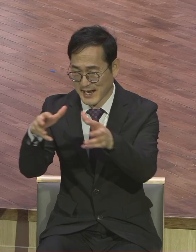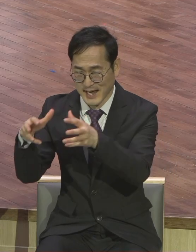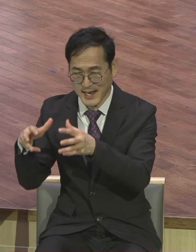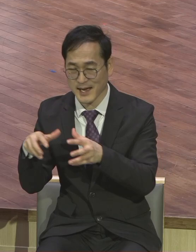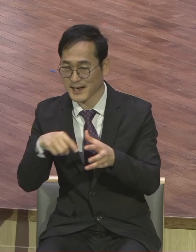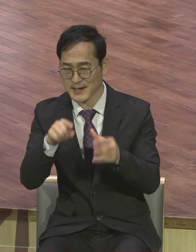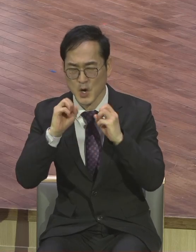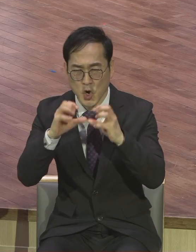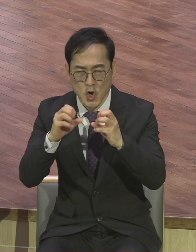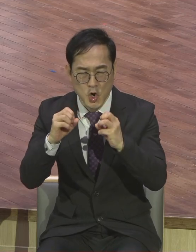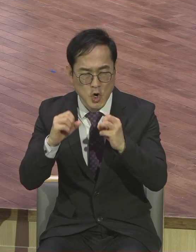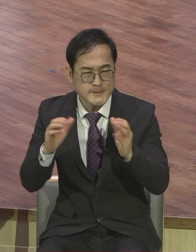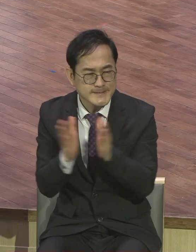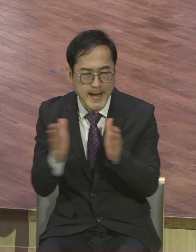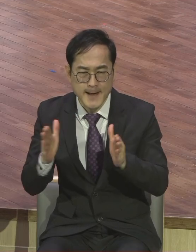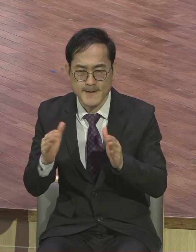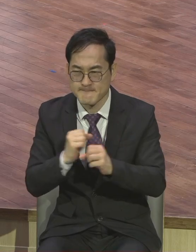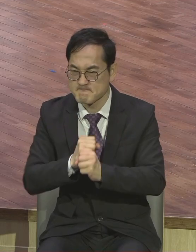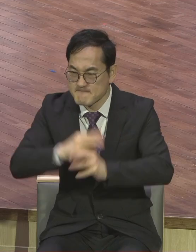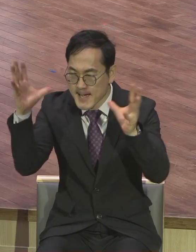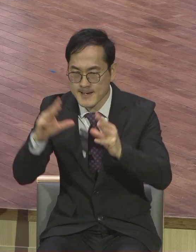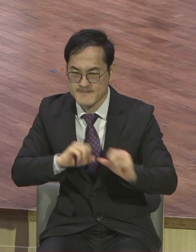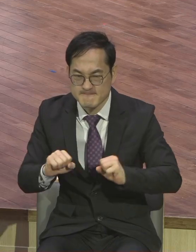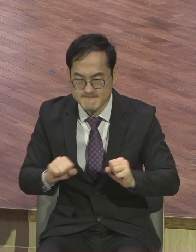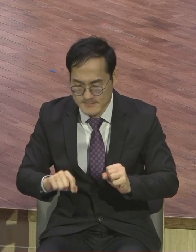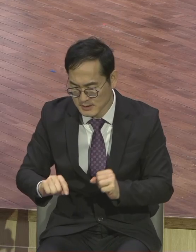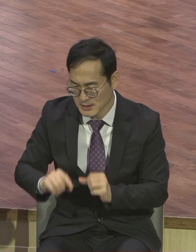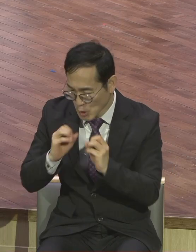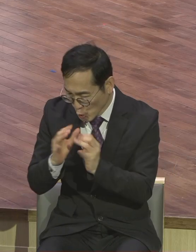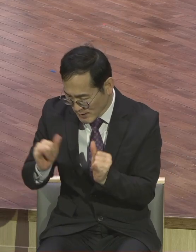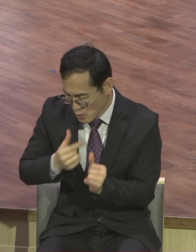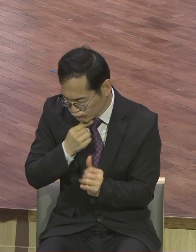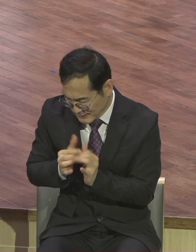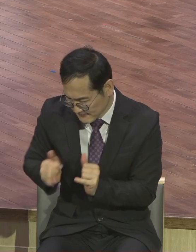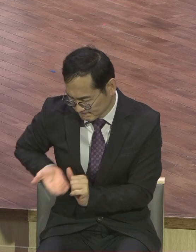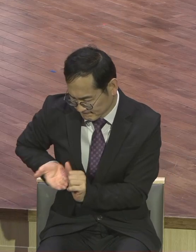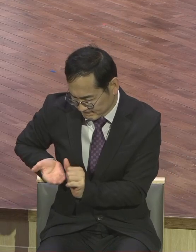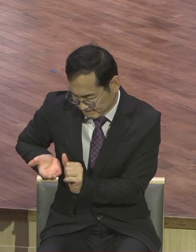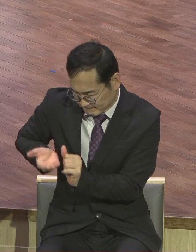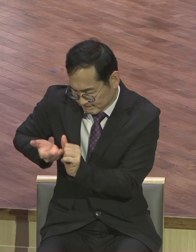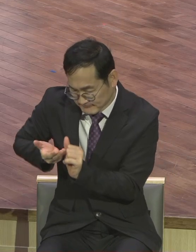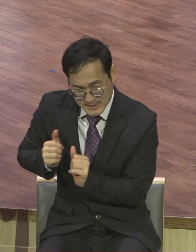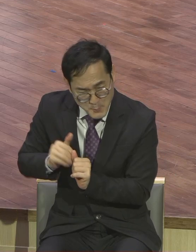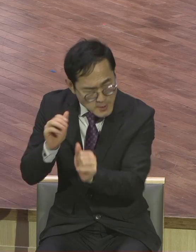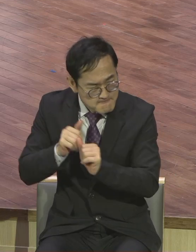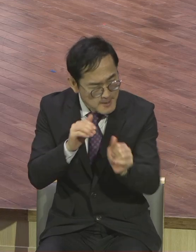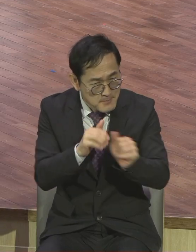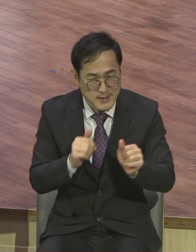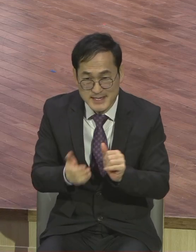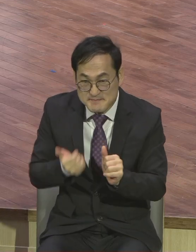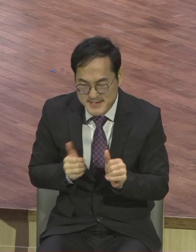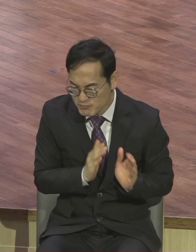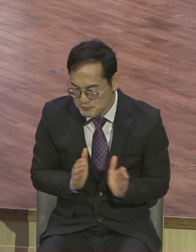이제 어려서부터 우리가 키워야 됩니다 선교사로 지원하는 사람들 지원하게 해가지고 이 교회가 맹실공의 하나님 앞에서